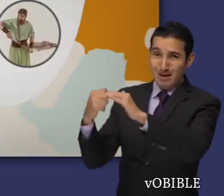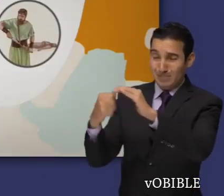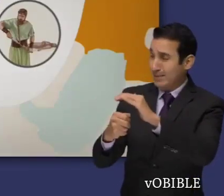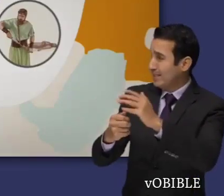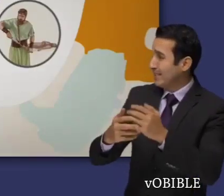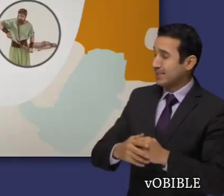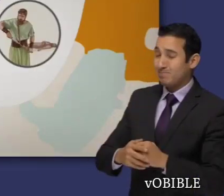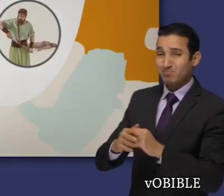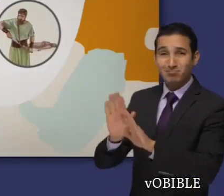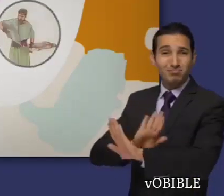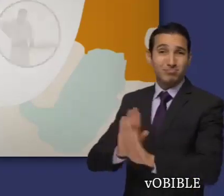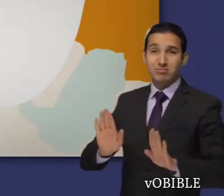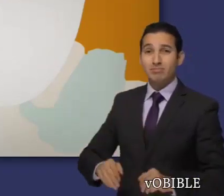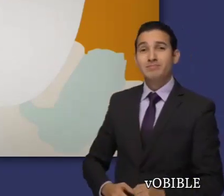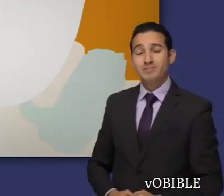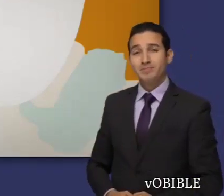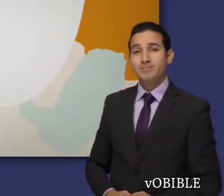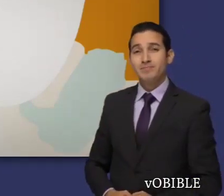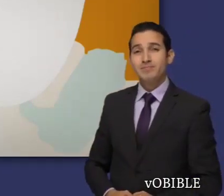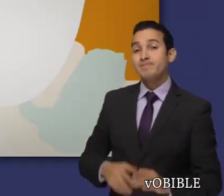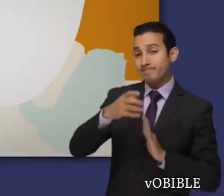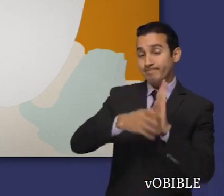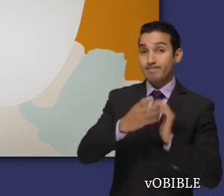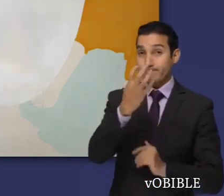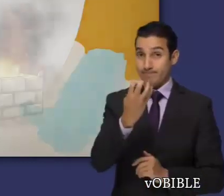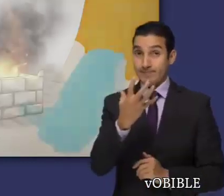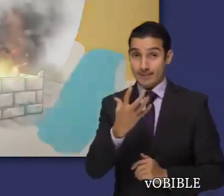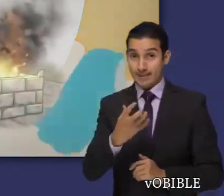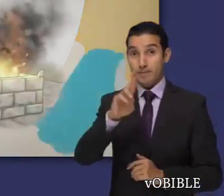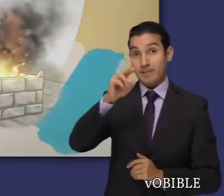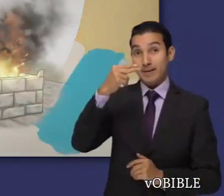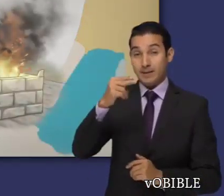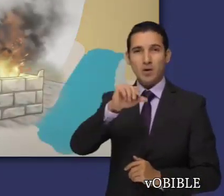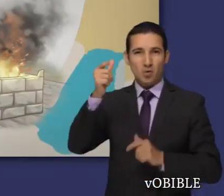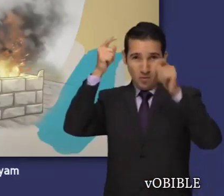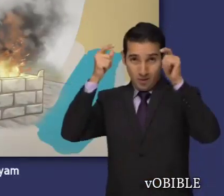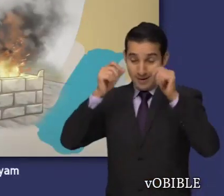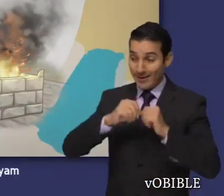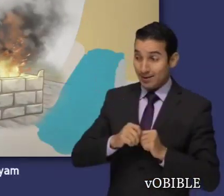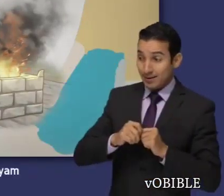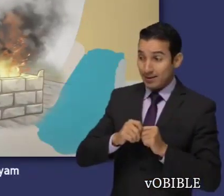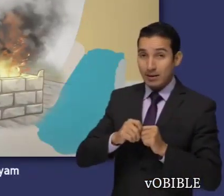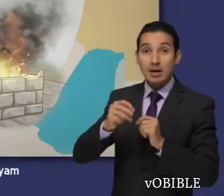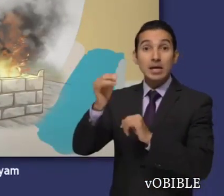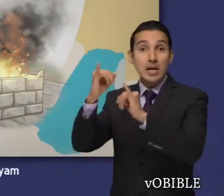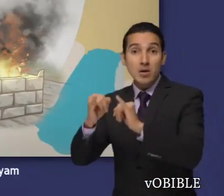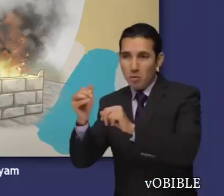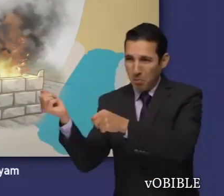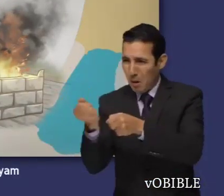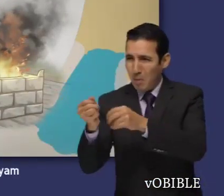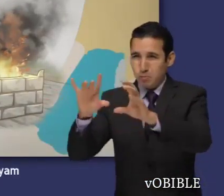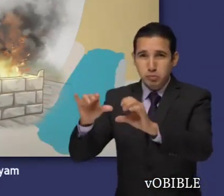asesinatos. En los capítulos 14 y 15, Rehoboam, y después Abiyam, permiten que la